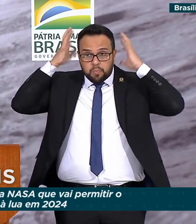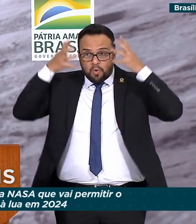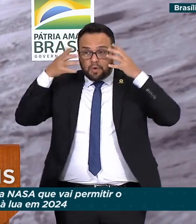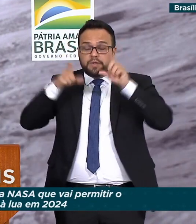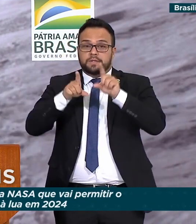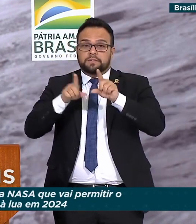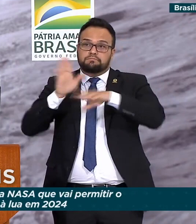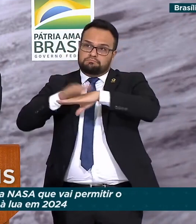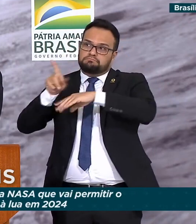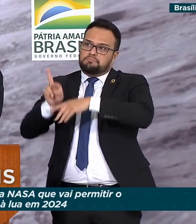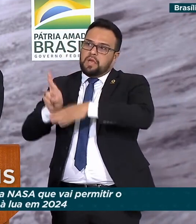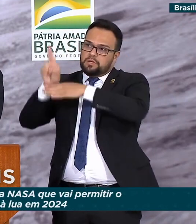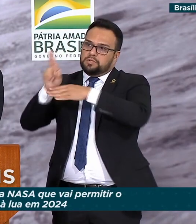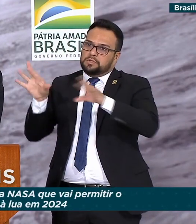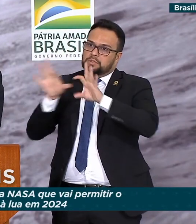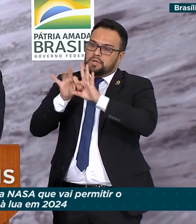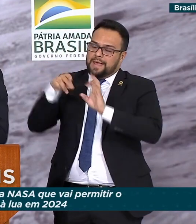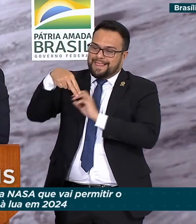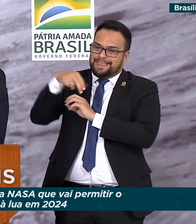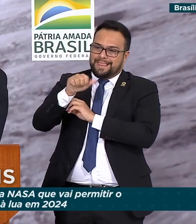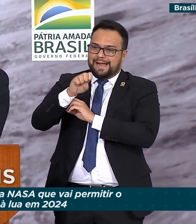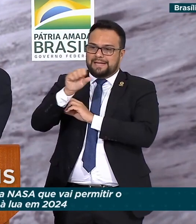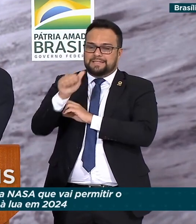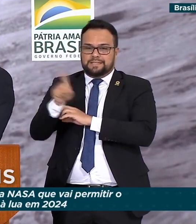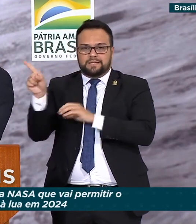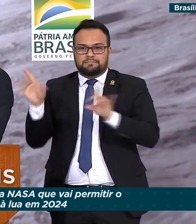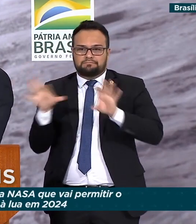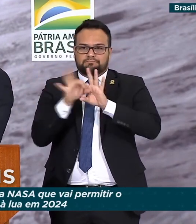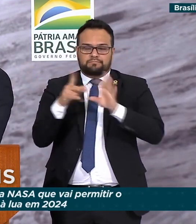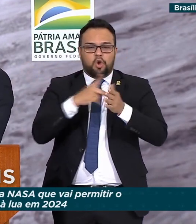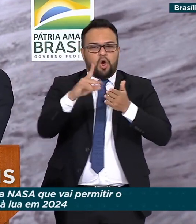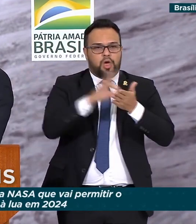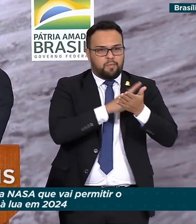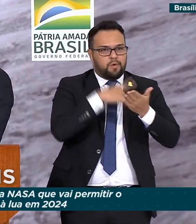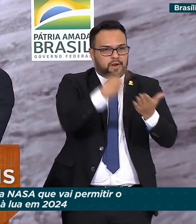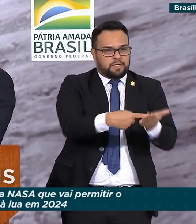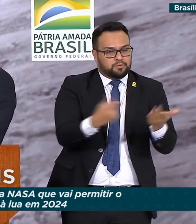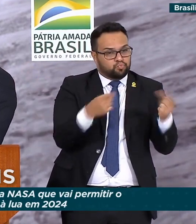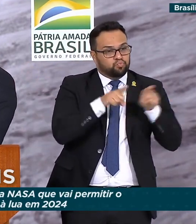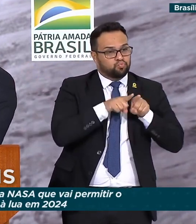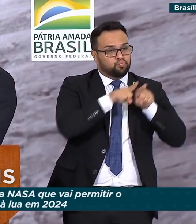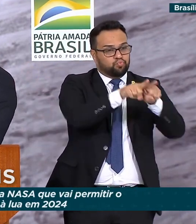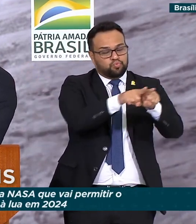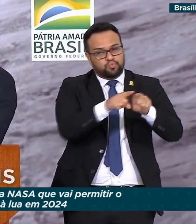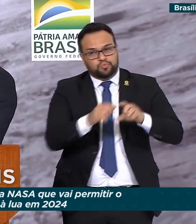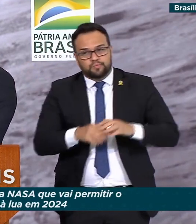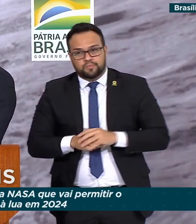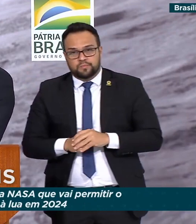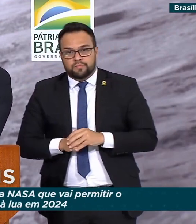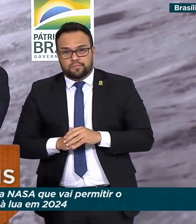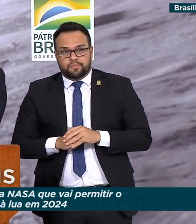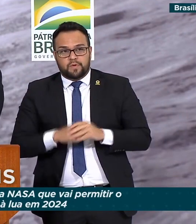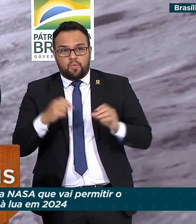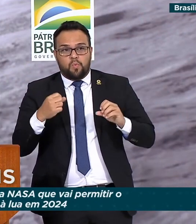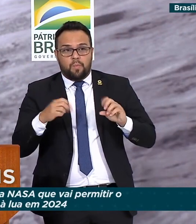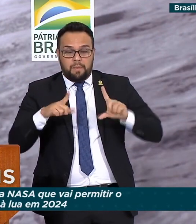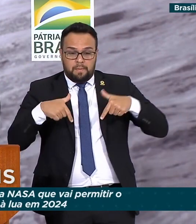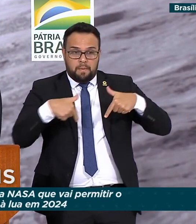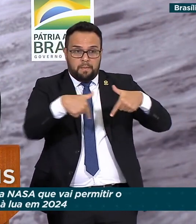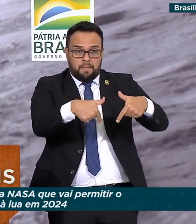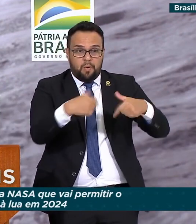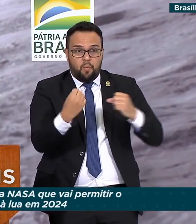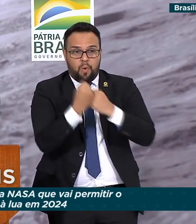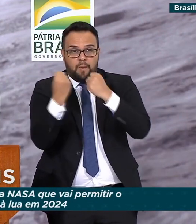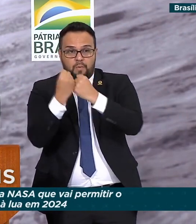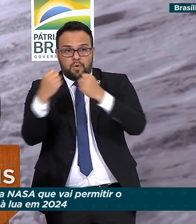administrador da NASA firmaram uma declaração conjunta de intenção e as tratativas prosseguiram esse ano aqui, com o pleno apoio do novo administrador